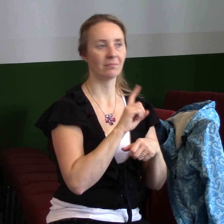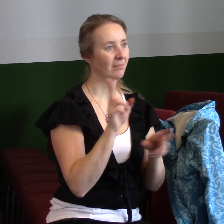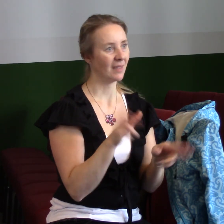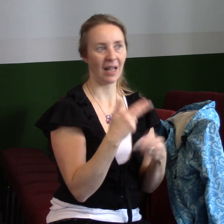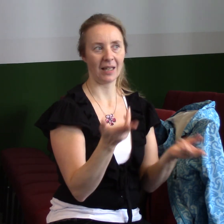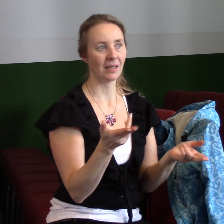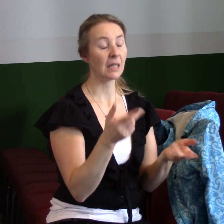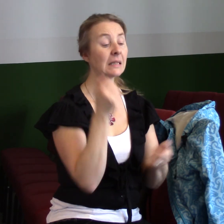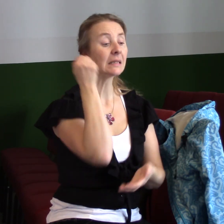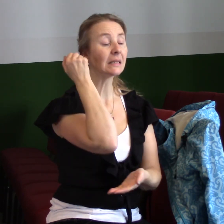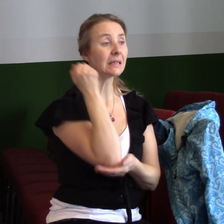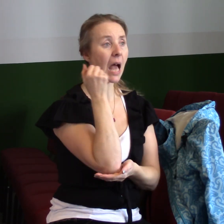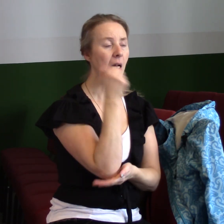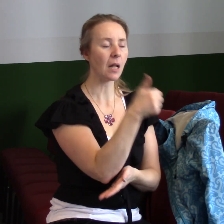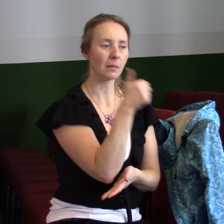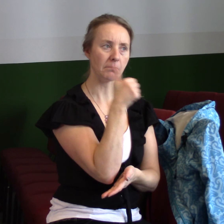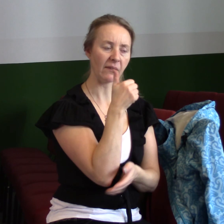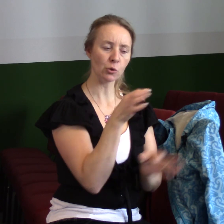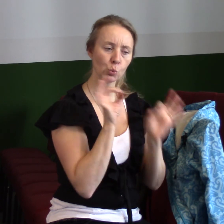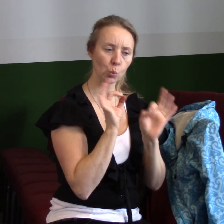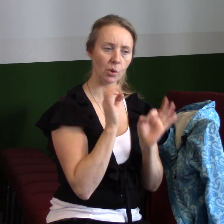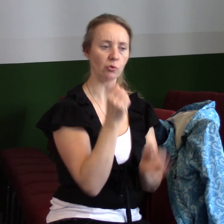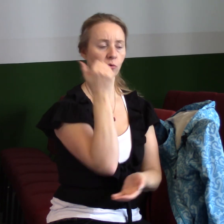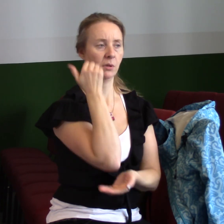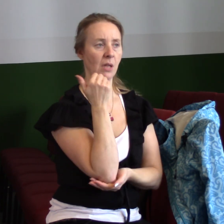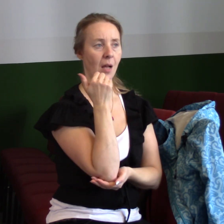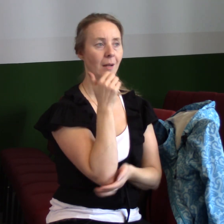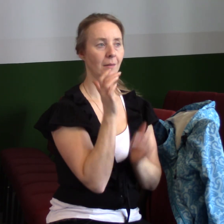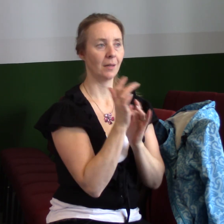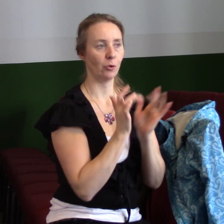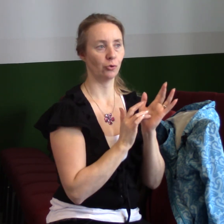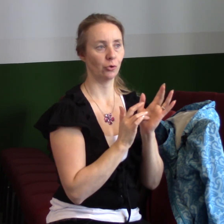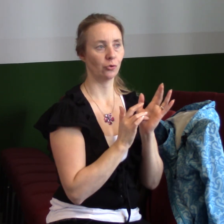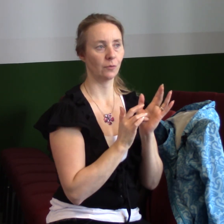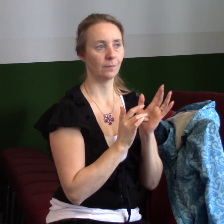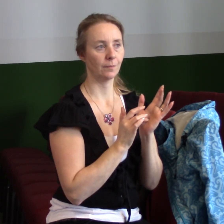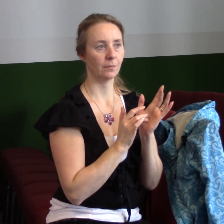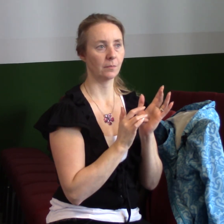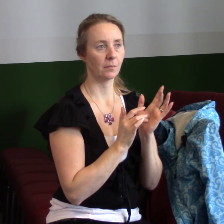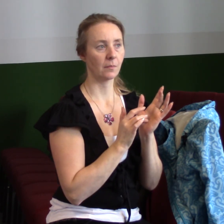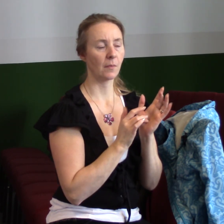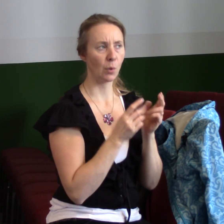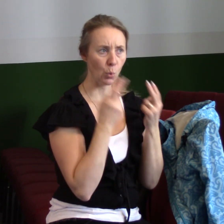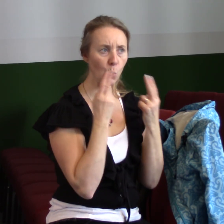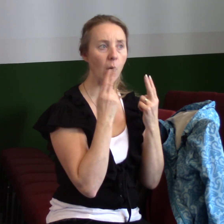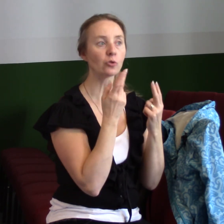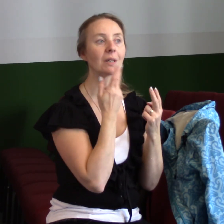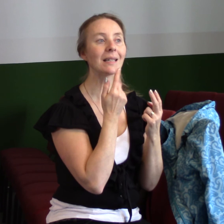Ten základ, ten jediný skutečný základ je Ježíš. Ale je důležité, jak Ježíše vidíš.